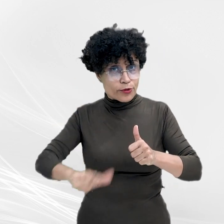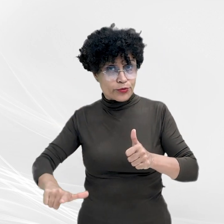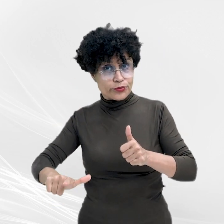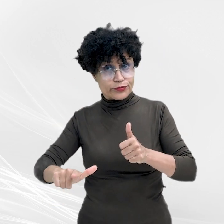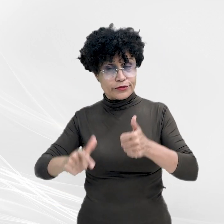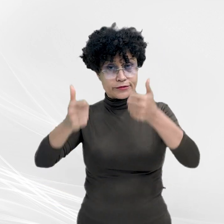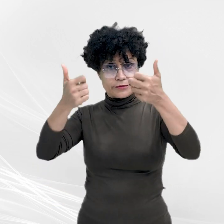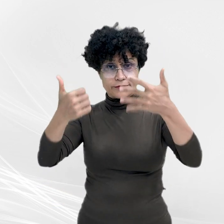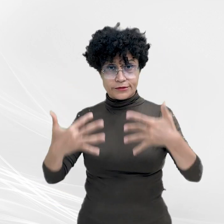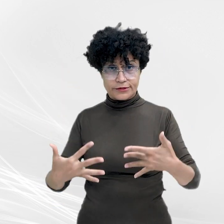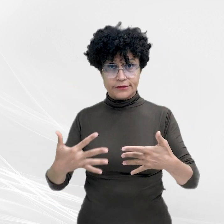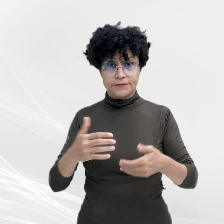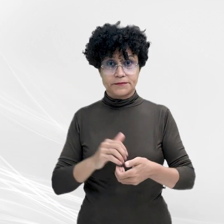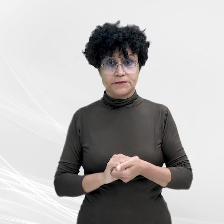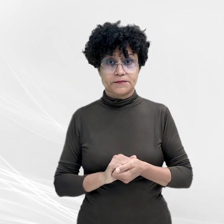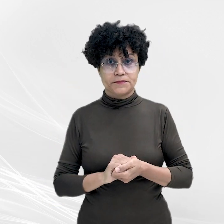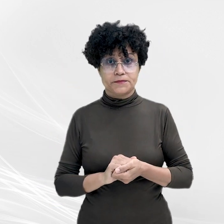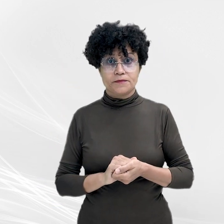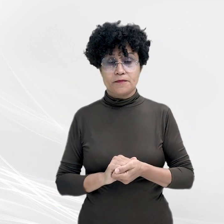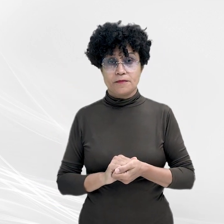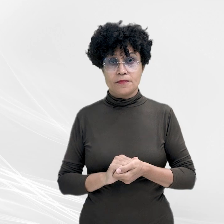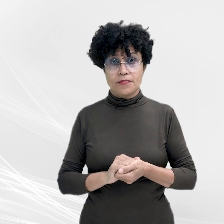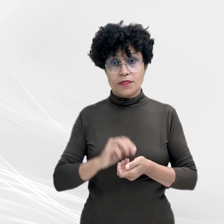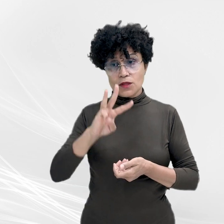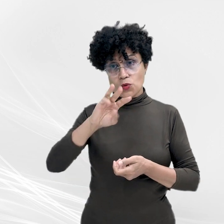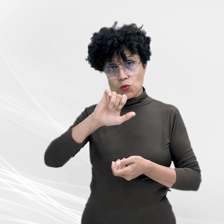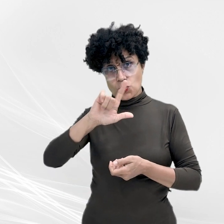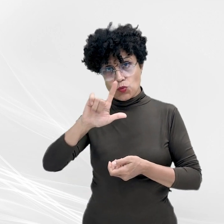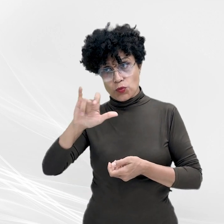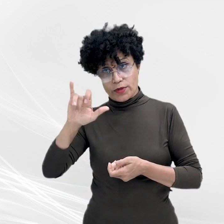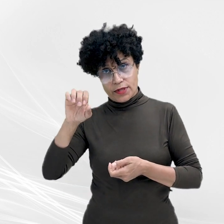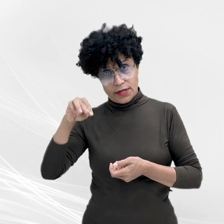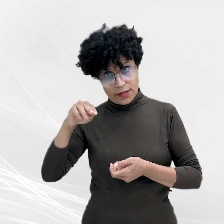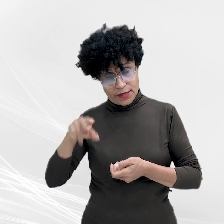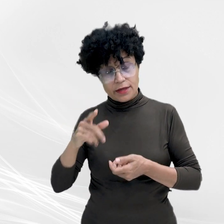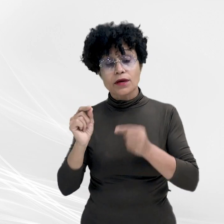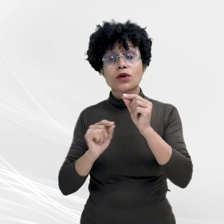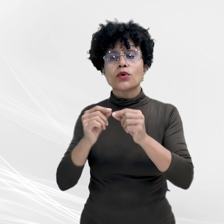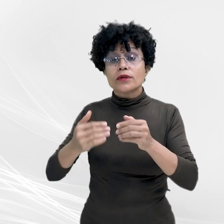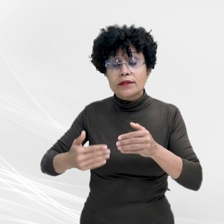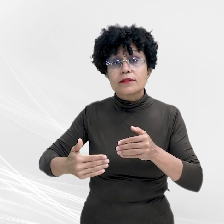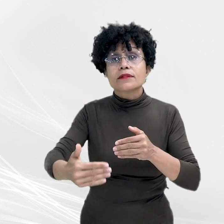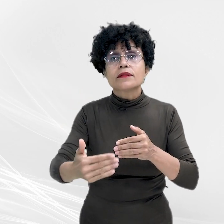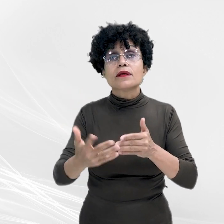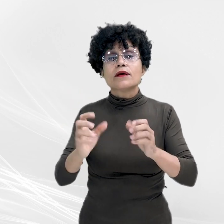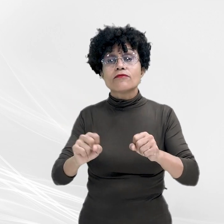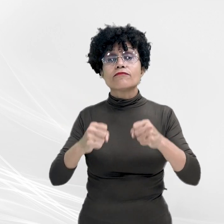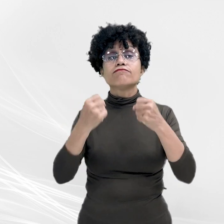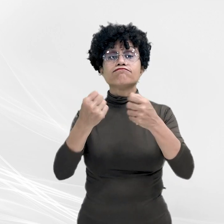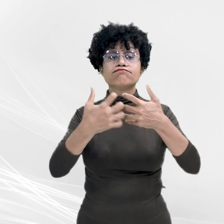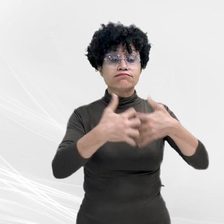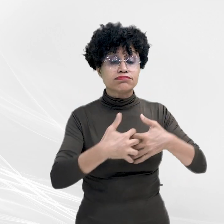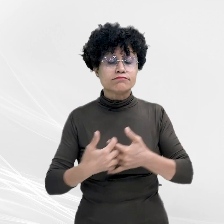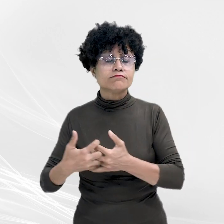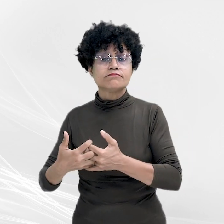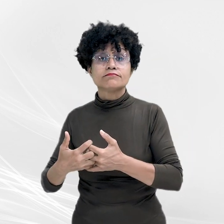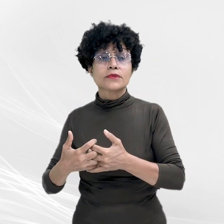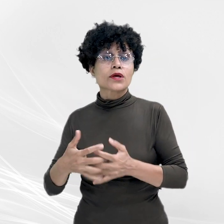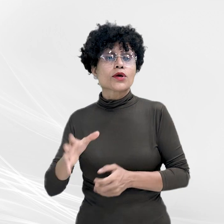Fecha aspas, esclareceu. Segundo William Ogama, o próximo passo é fortalecer o funcionamento do Conselho,